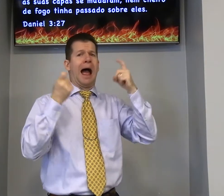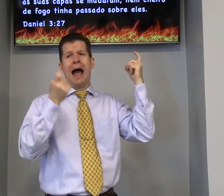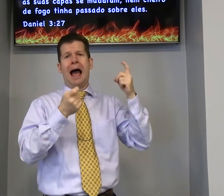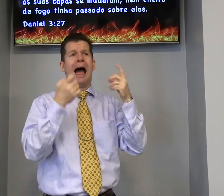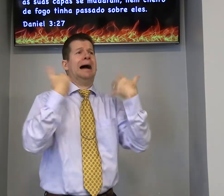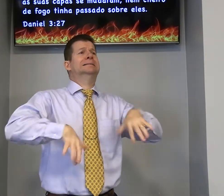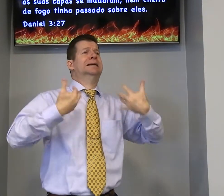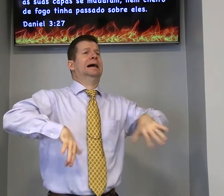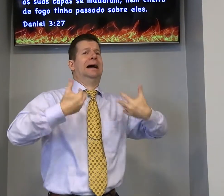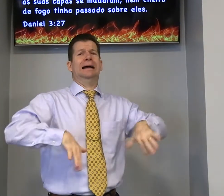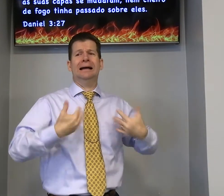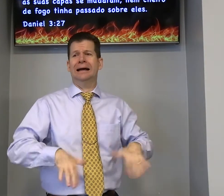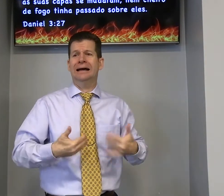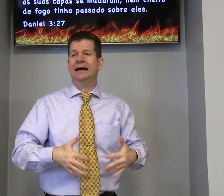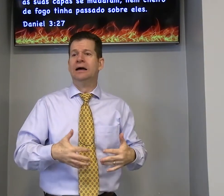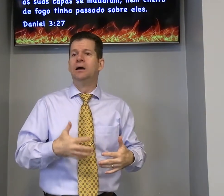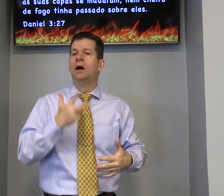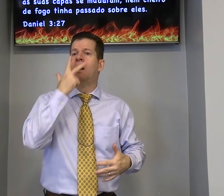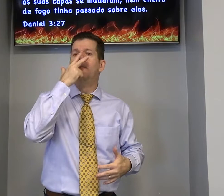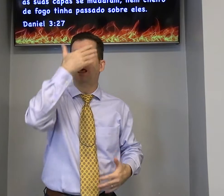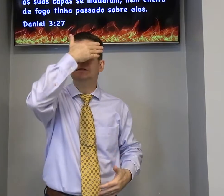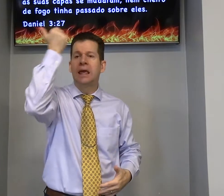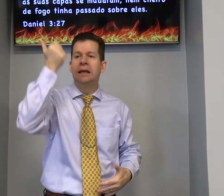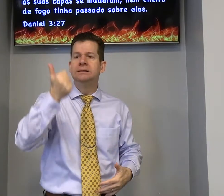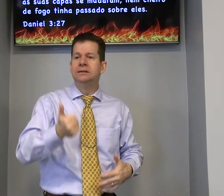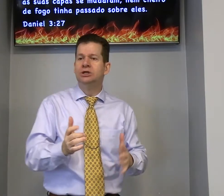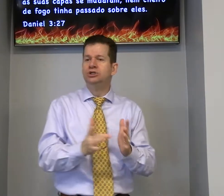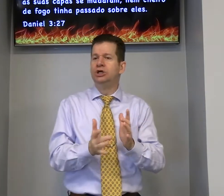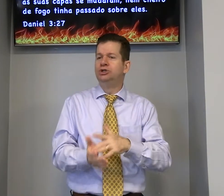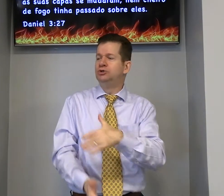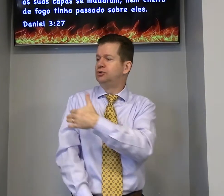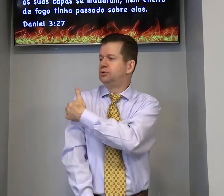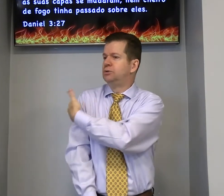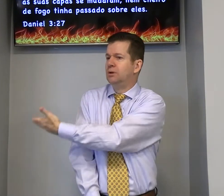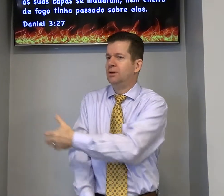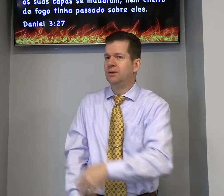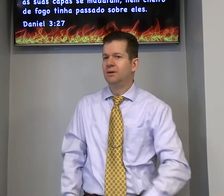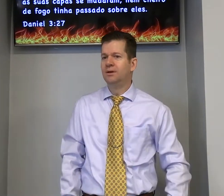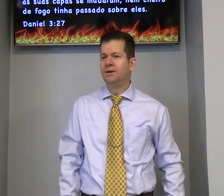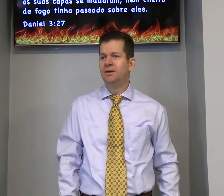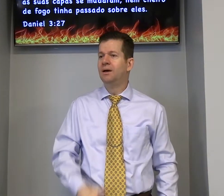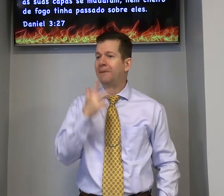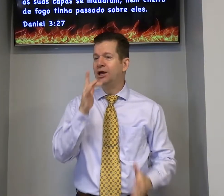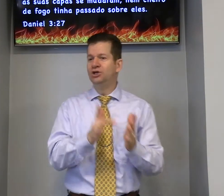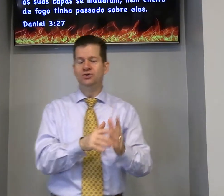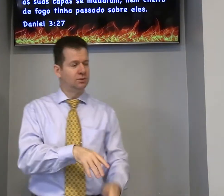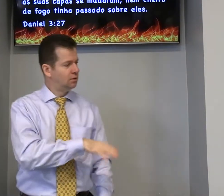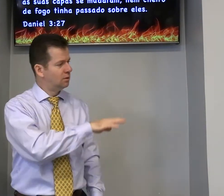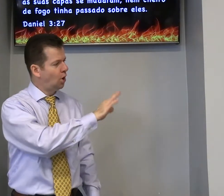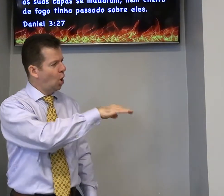em pânico preocupada parece que esquece que Jesus está ao lado parece que